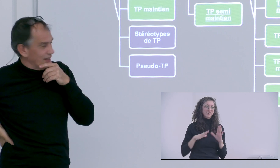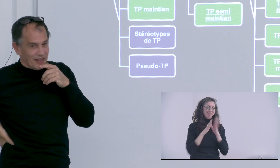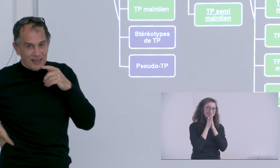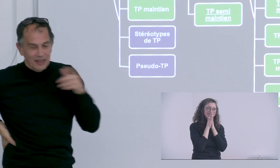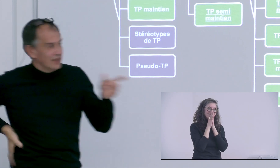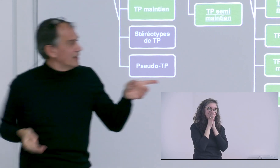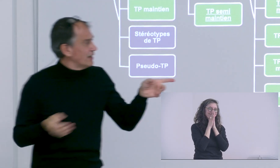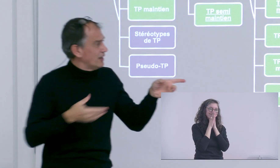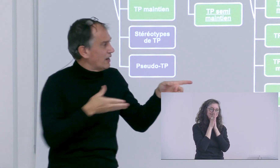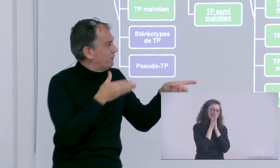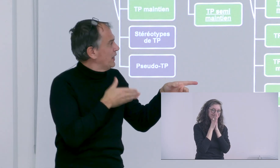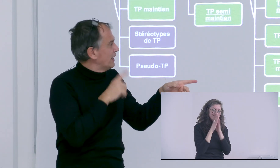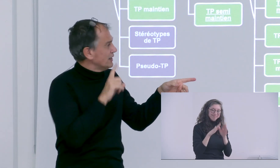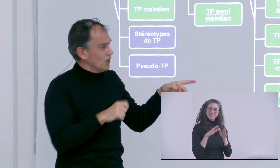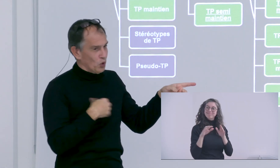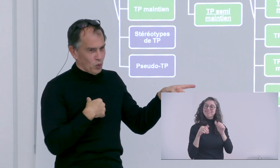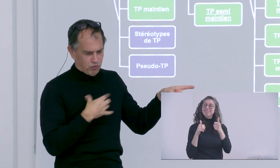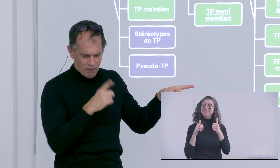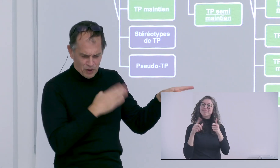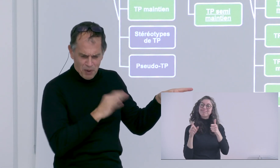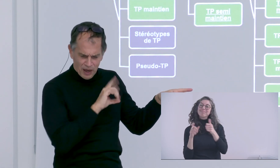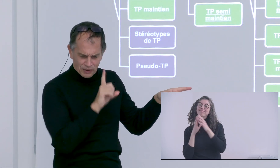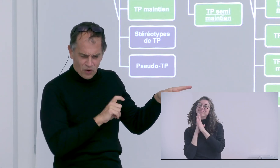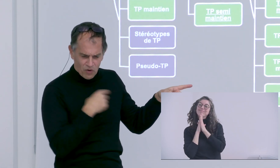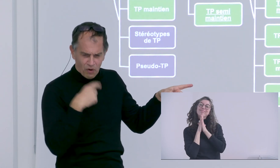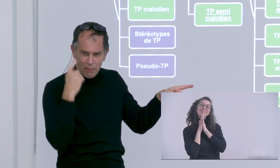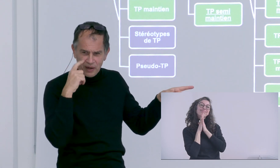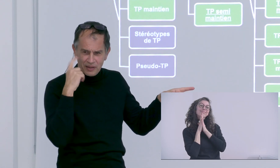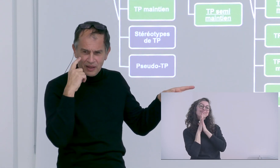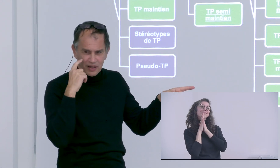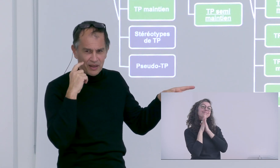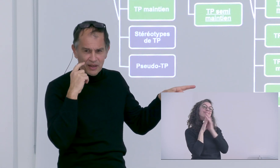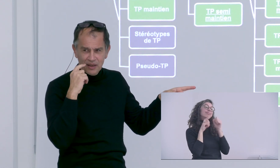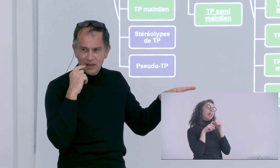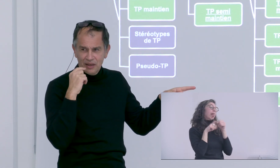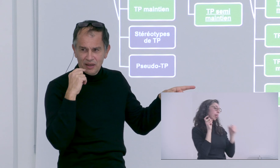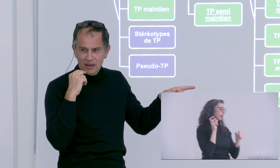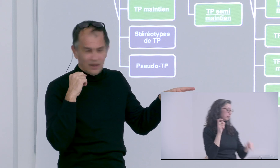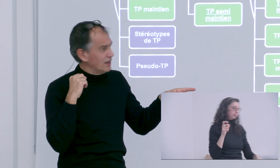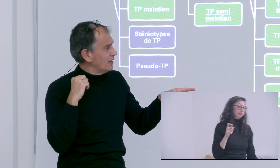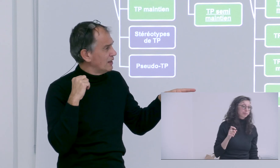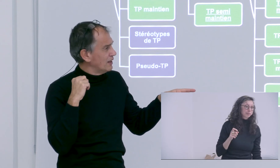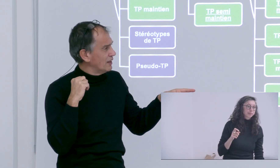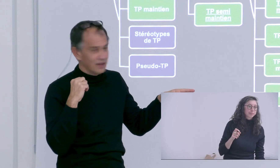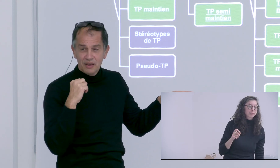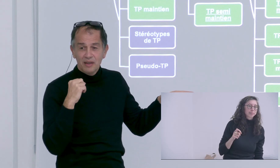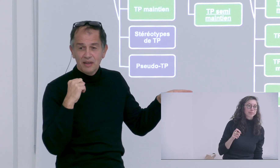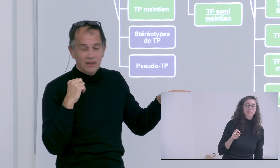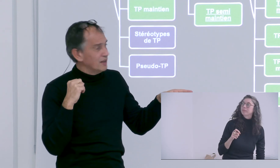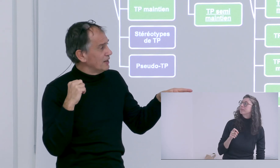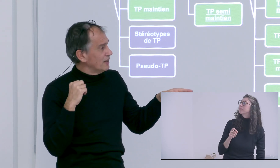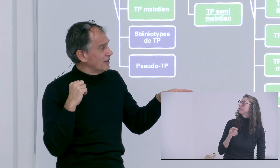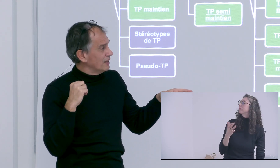oui pardon je suis un petit peu fatigué c'était quoi votre première question c'était plus un commentaire il n'y avait pas de questions